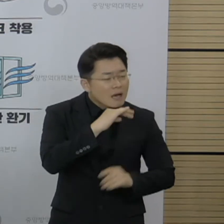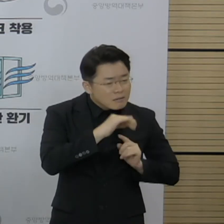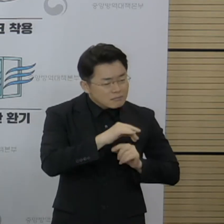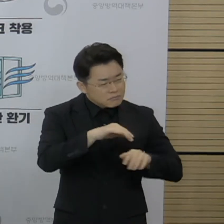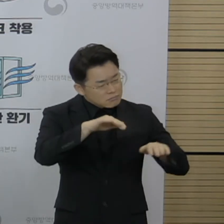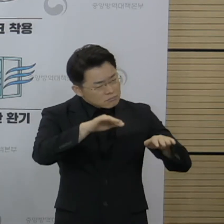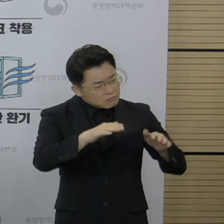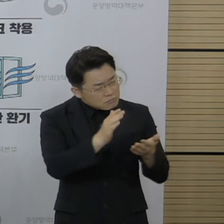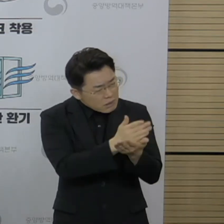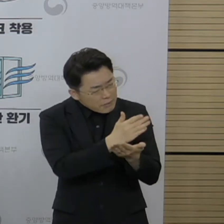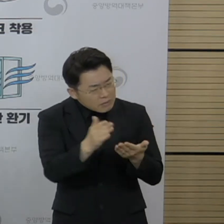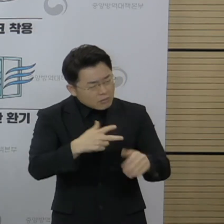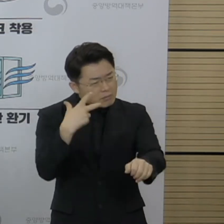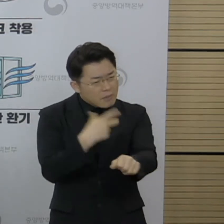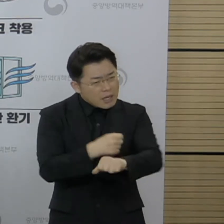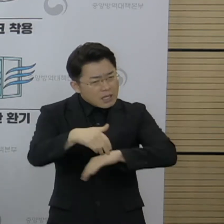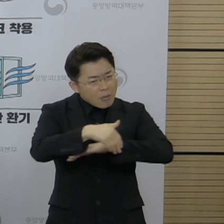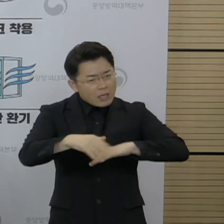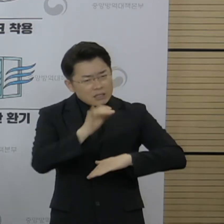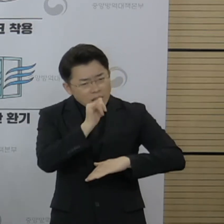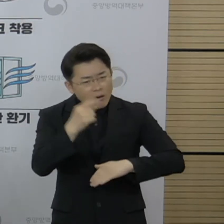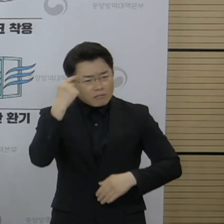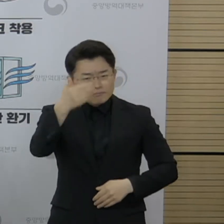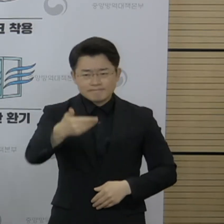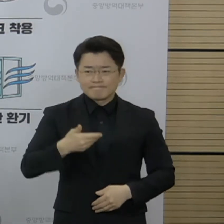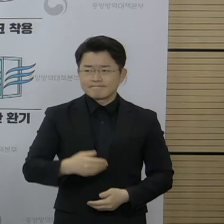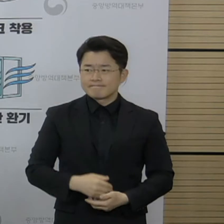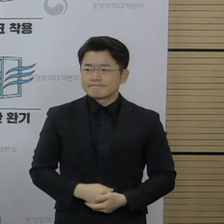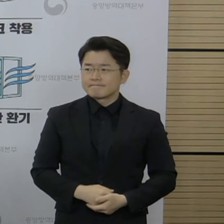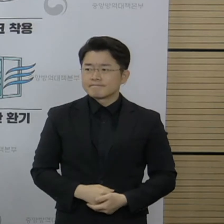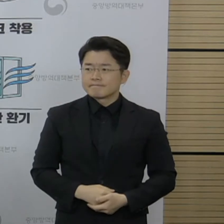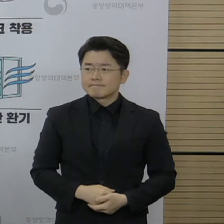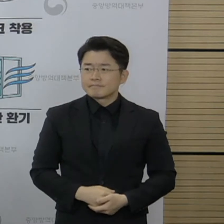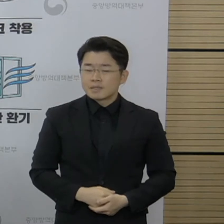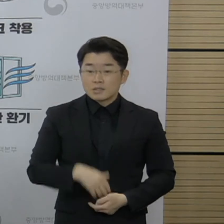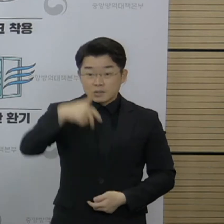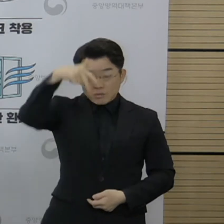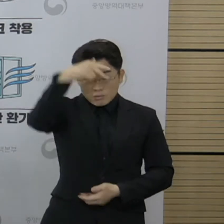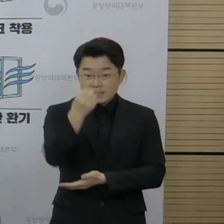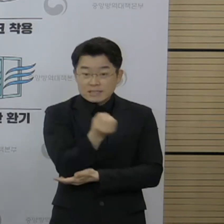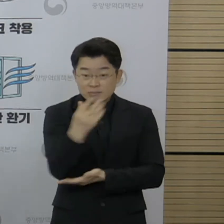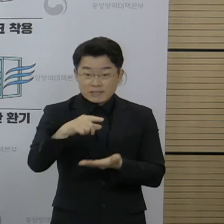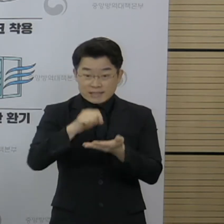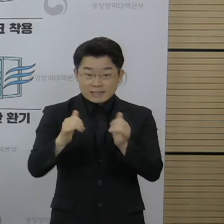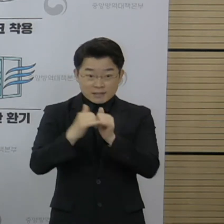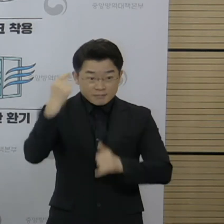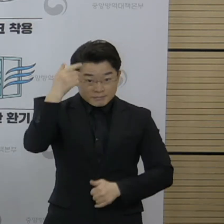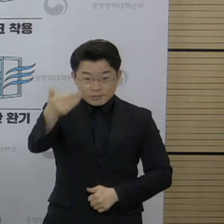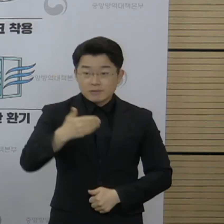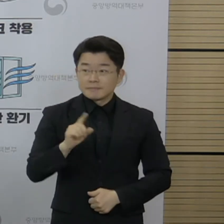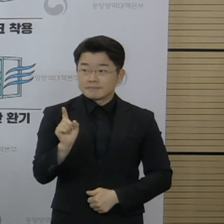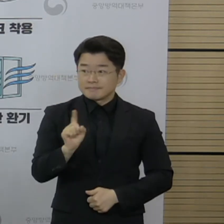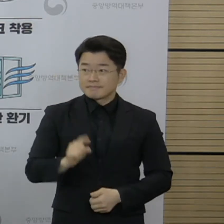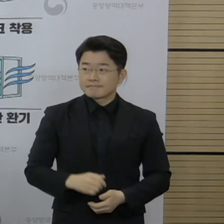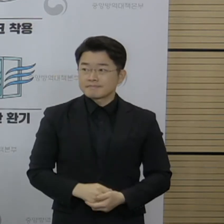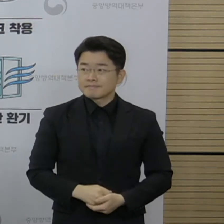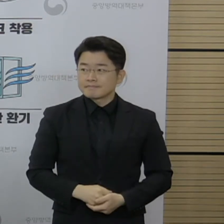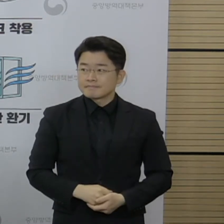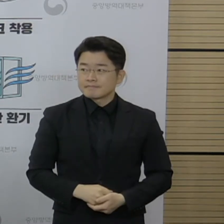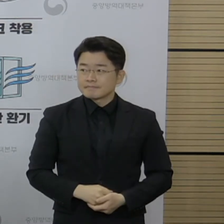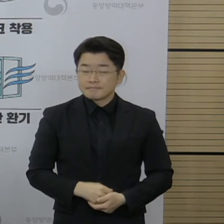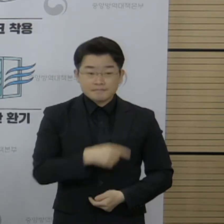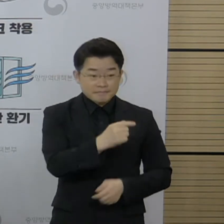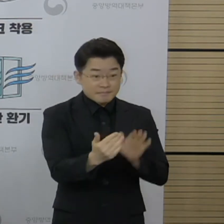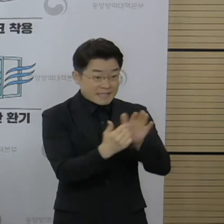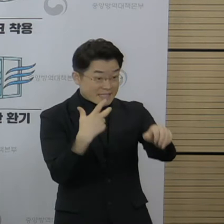대한 기준도 고려하고 있는지 질문하셨고 관련돼서 조선일보 김태주 기자도 이스라엘과 스와프로